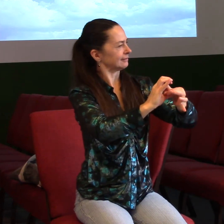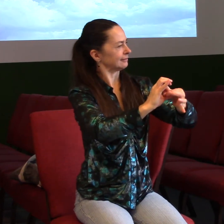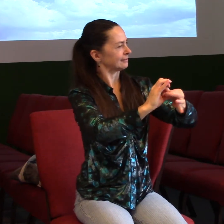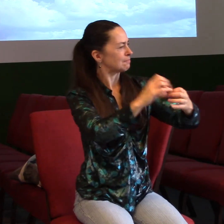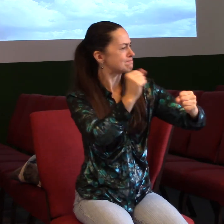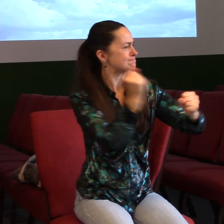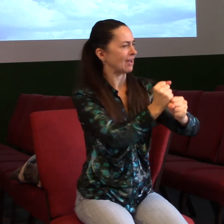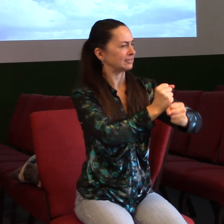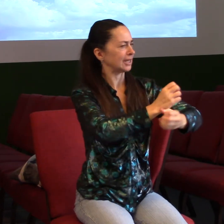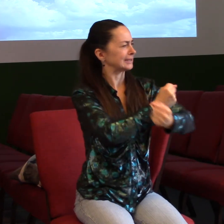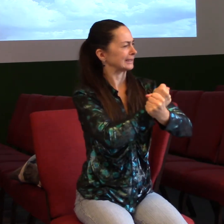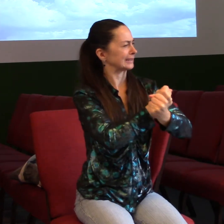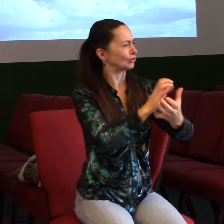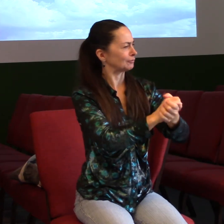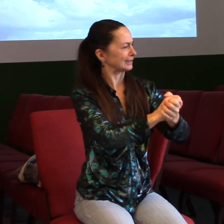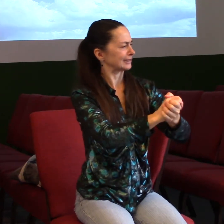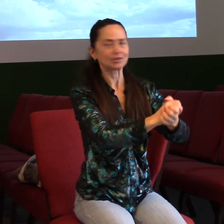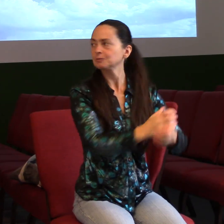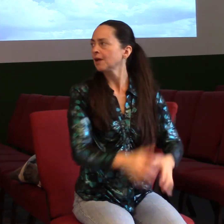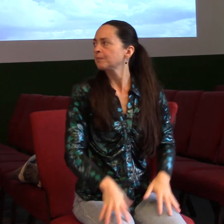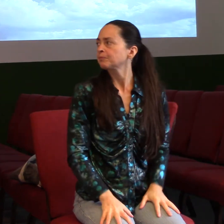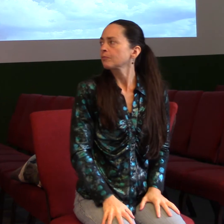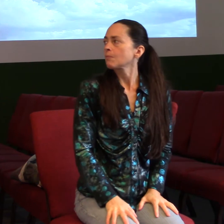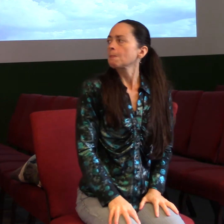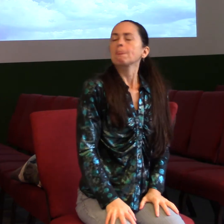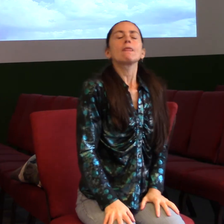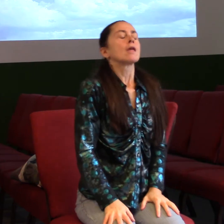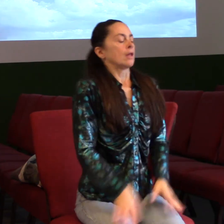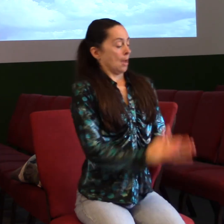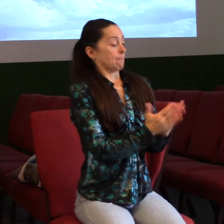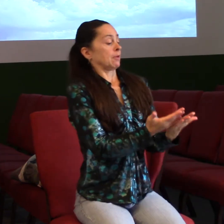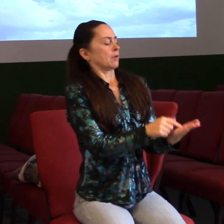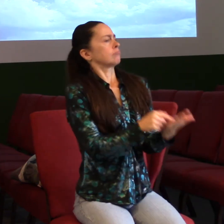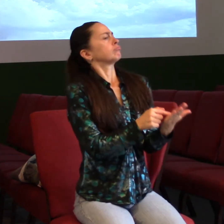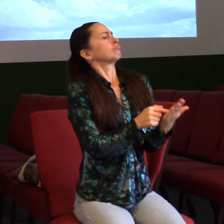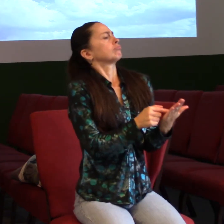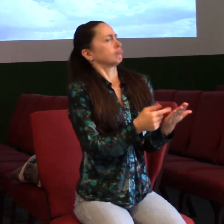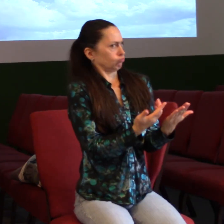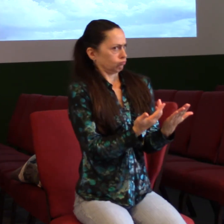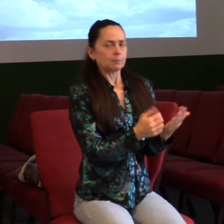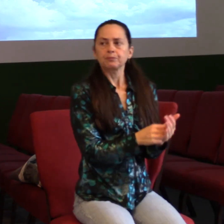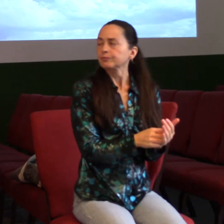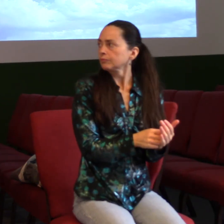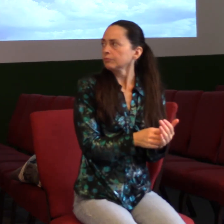na to? Jsou nějaké nápady, myšlenky v Biblii o tom, co můžeme udělat? Já jsem si přišel teďka strašně jeský výklad